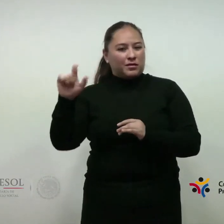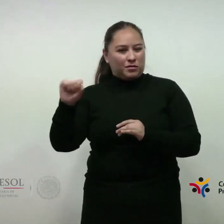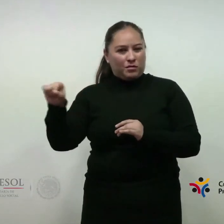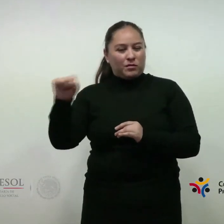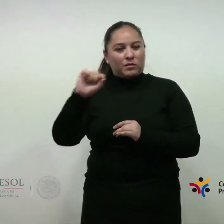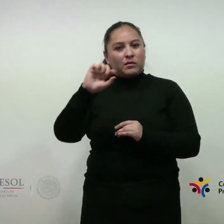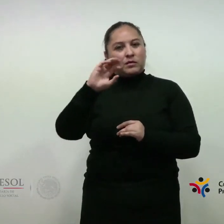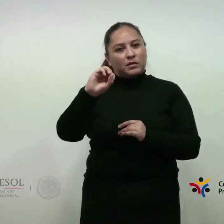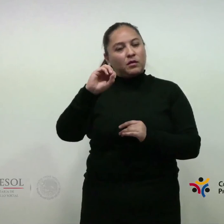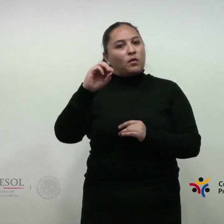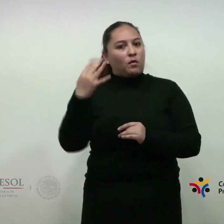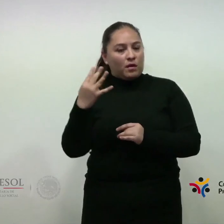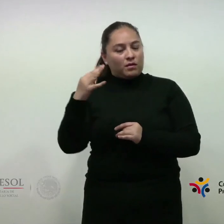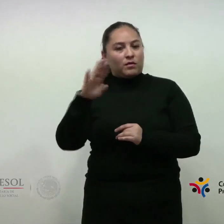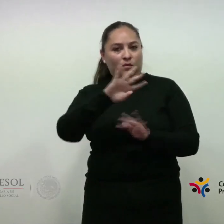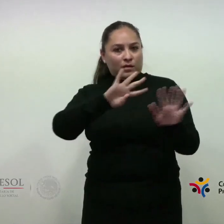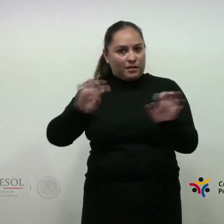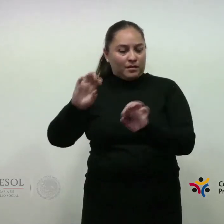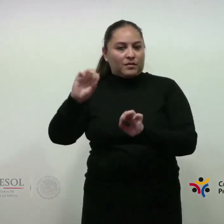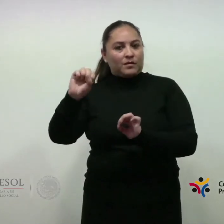54-966.